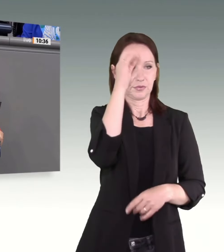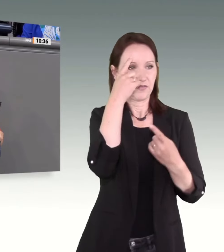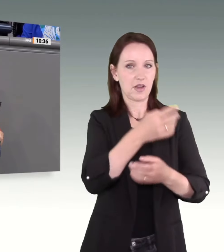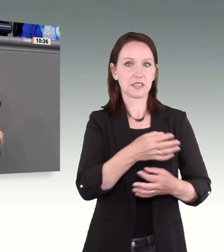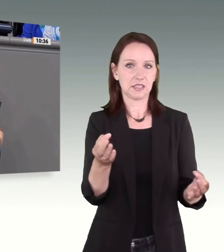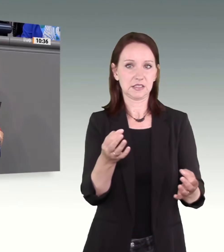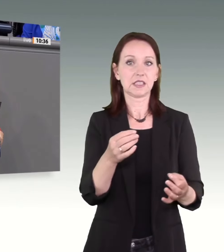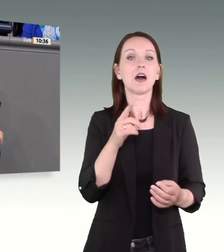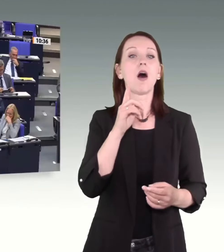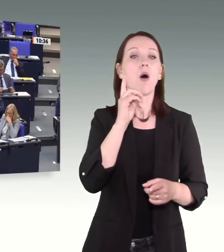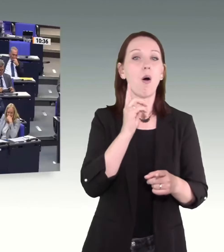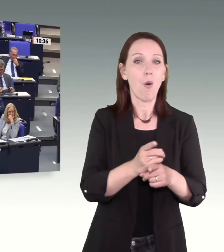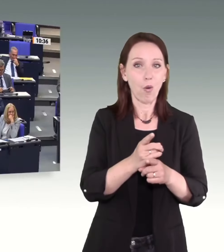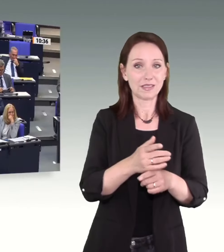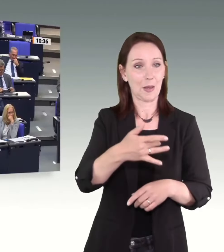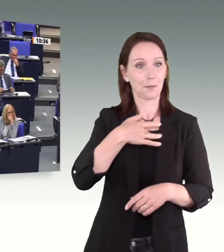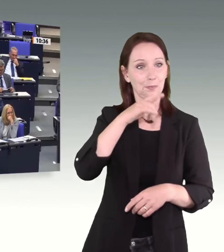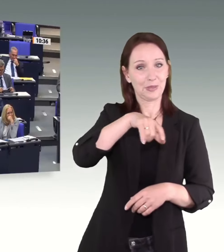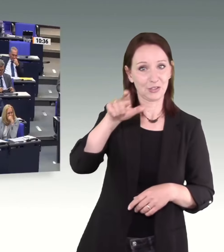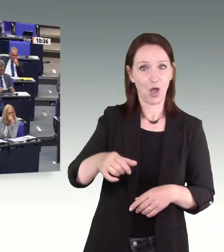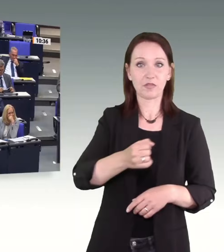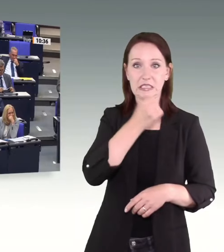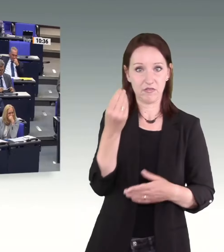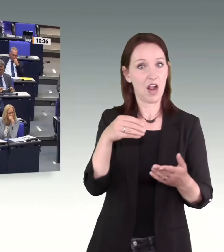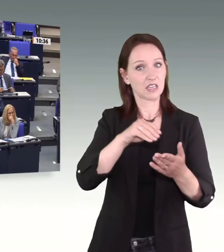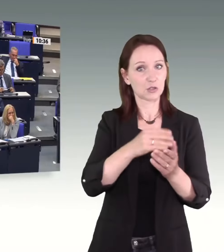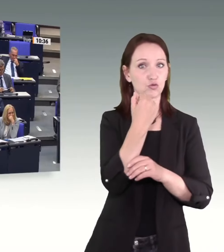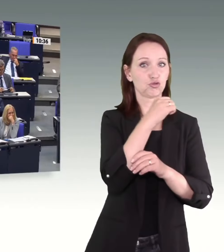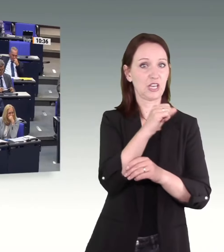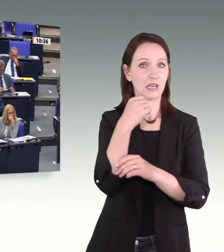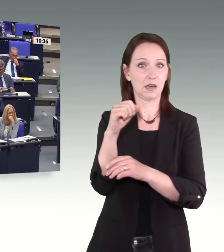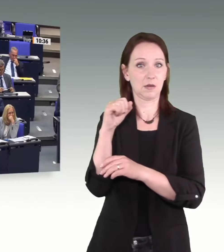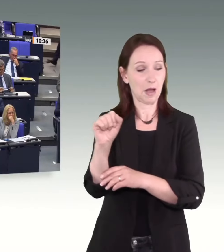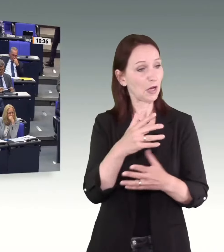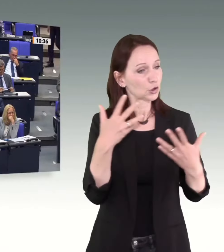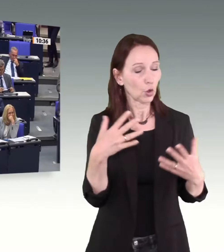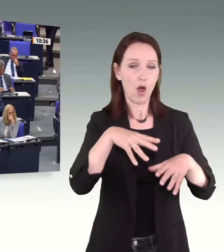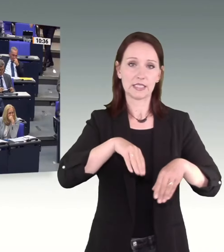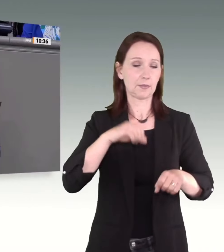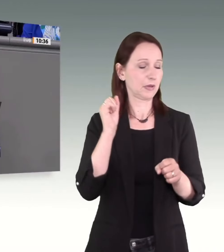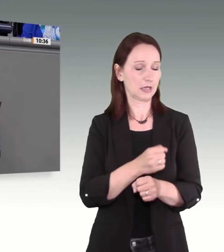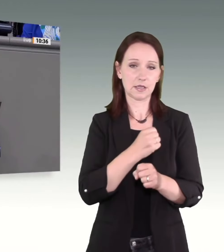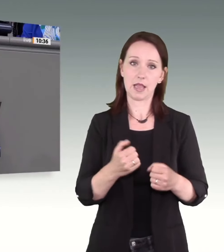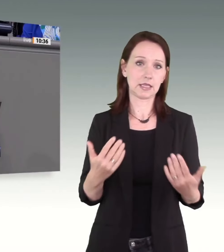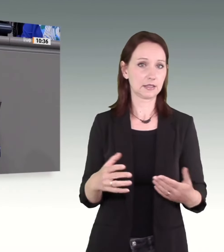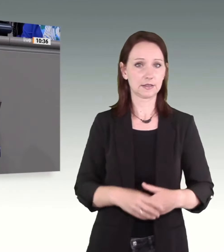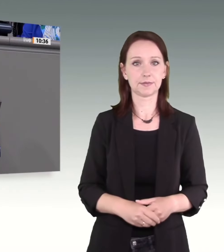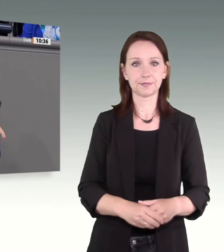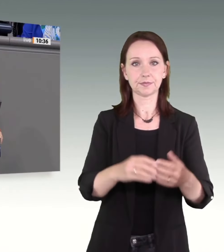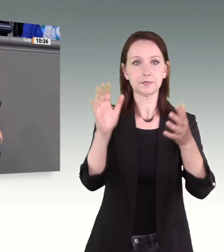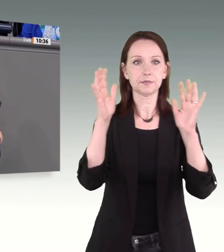stigmatisieren, stigmatisieren mit Ihrem Wortlaut die Betroffenen von Gewalt auf eine inakzeptable Art und Weise.